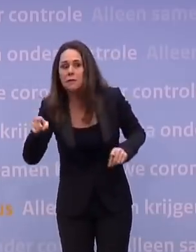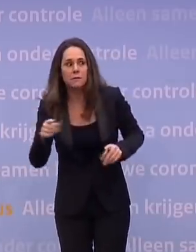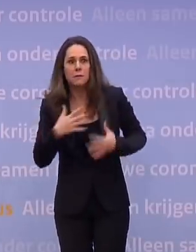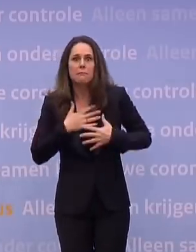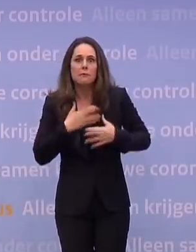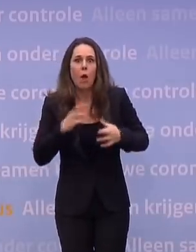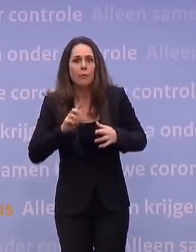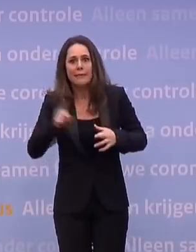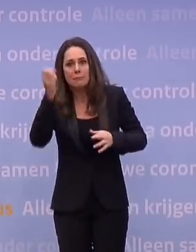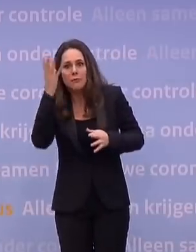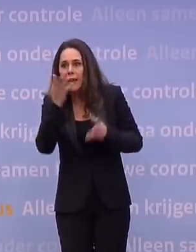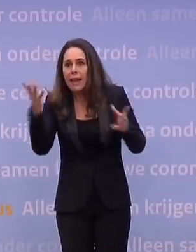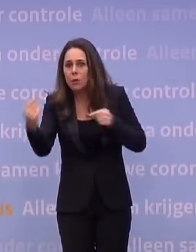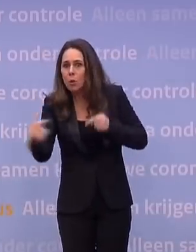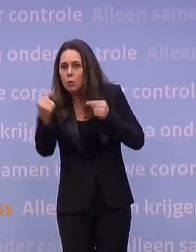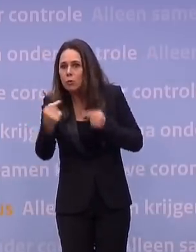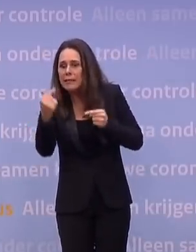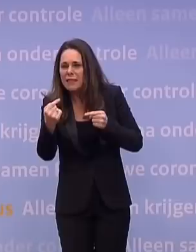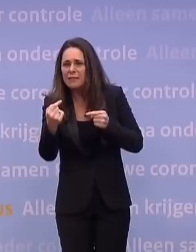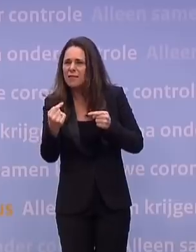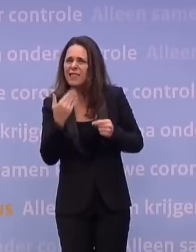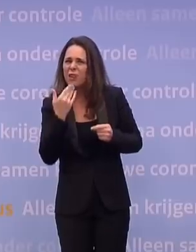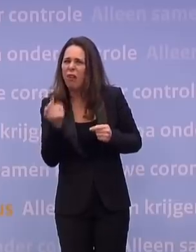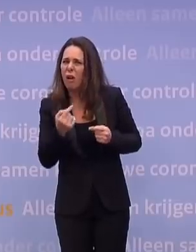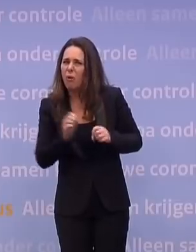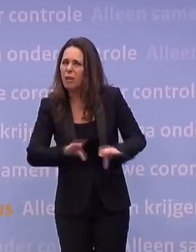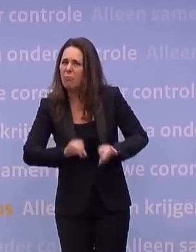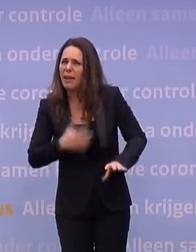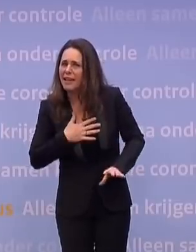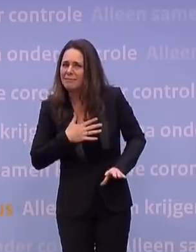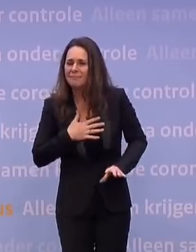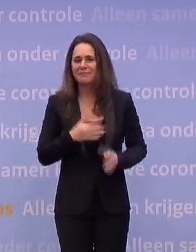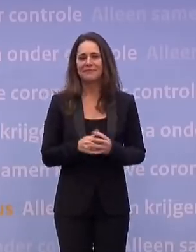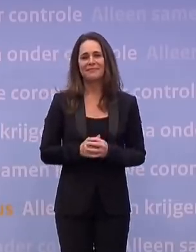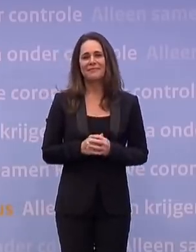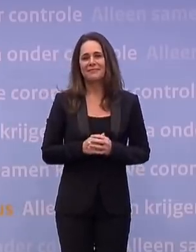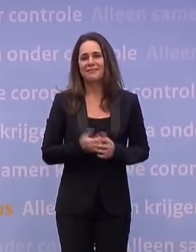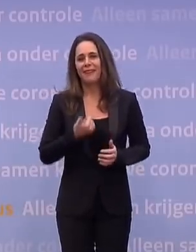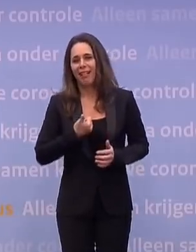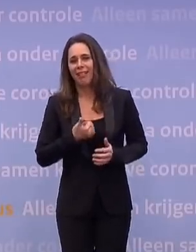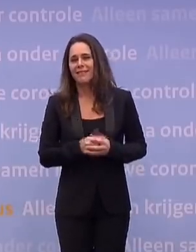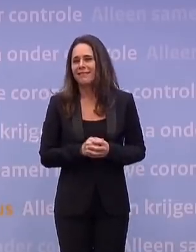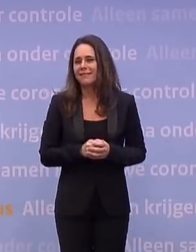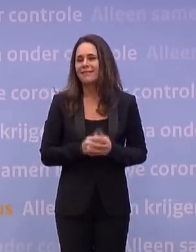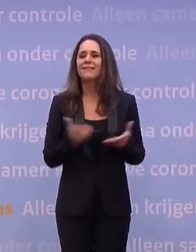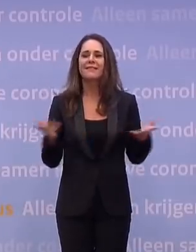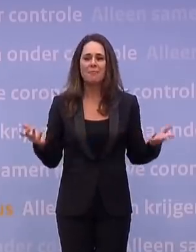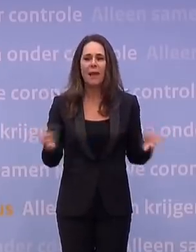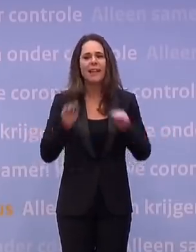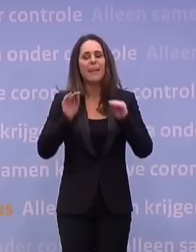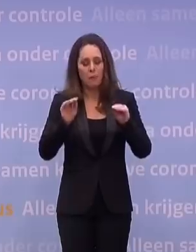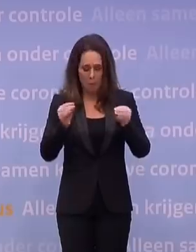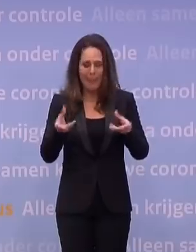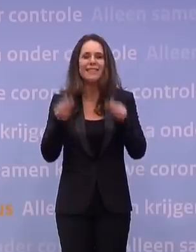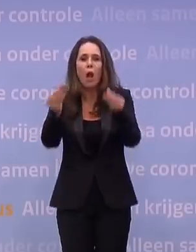ruzie met iemand. Dat is niet handig als de campagne eraan komt, inderdaad. Dus, maar het is ontzettend belangrijk voor informatieoverdracht. Mensen zijn,